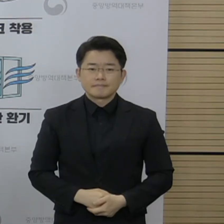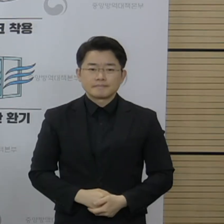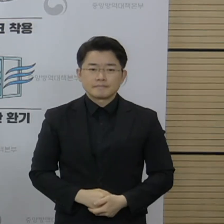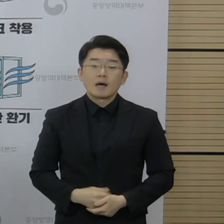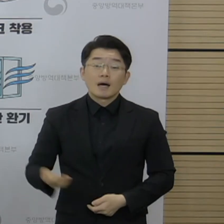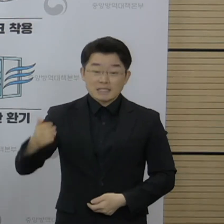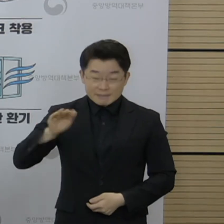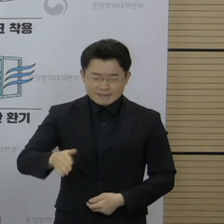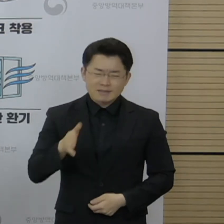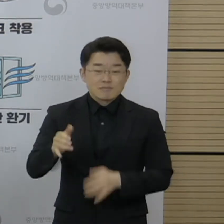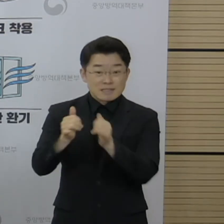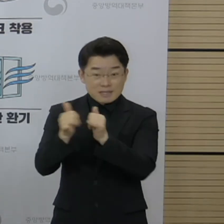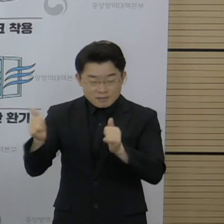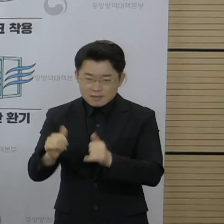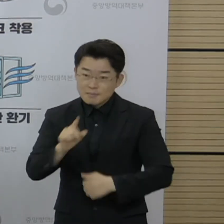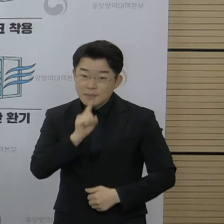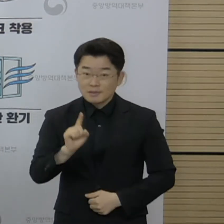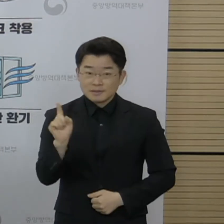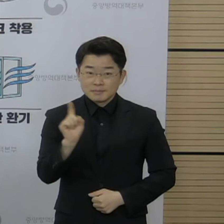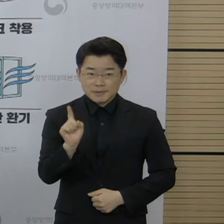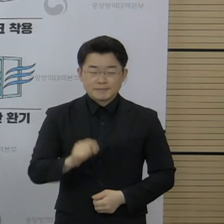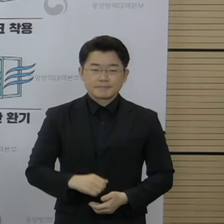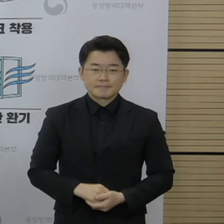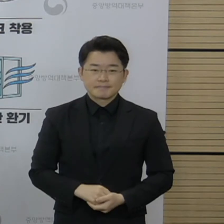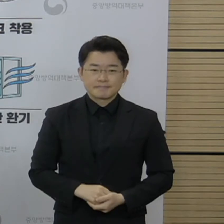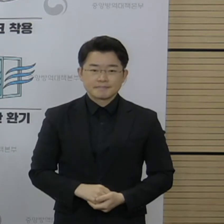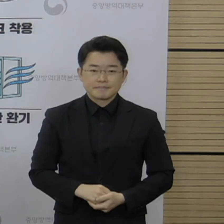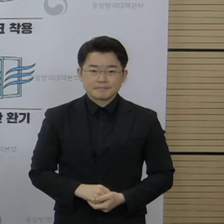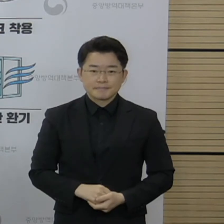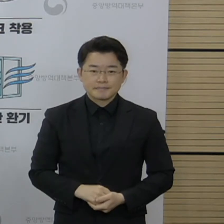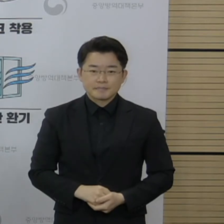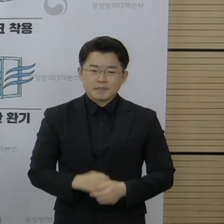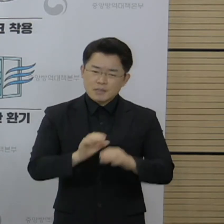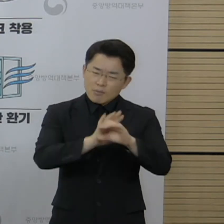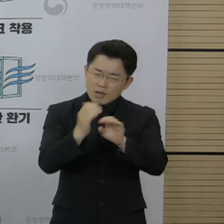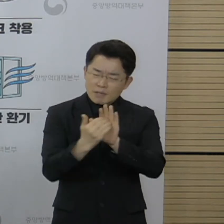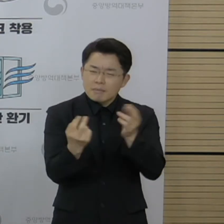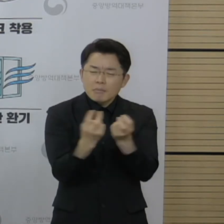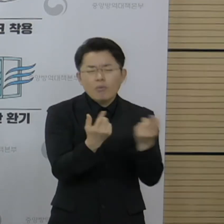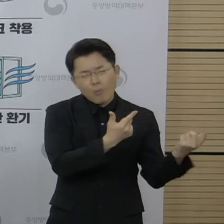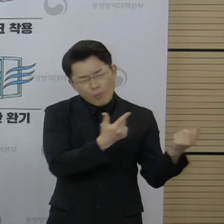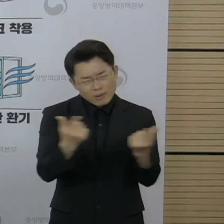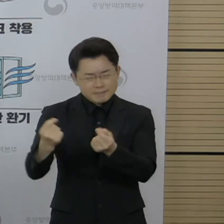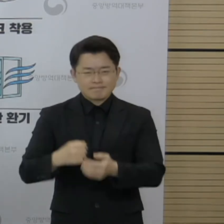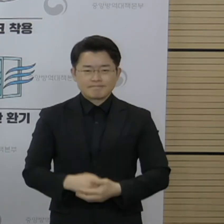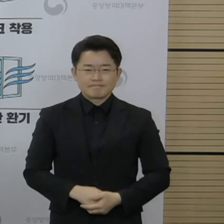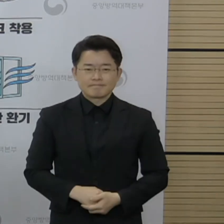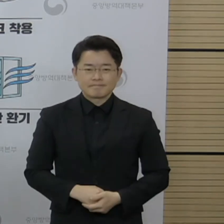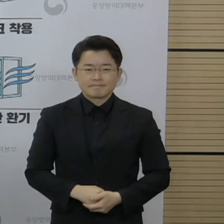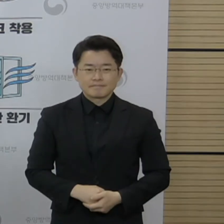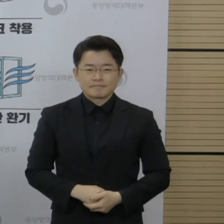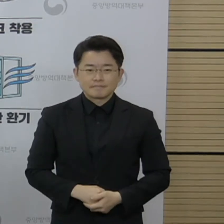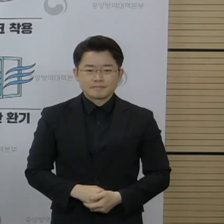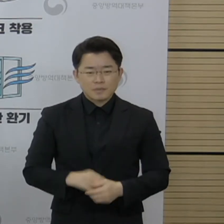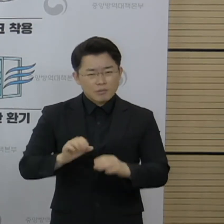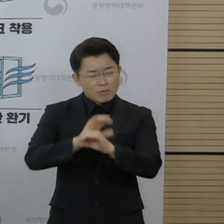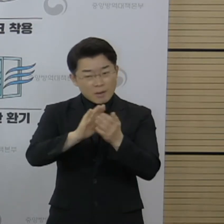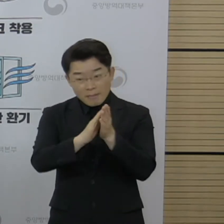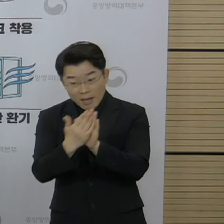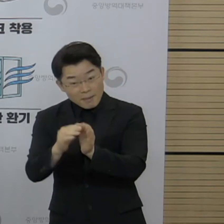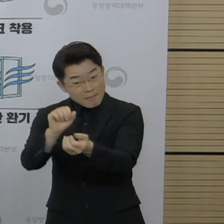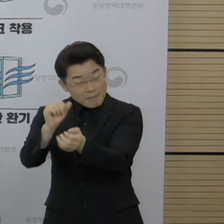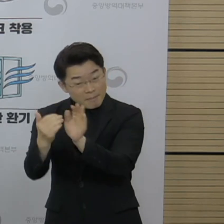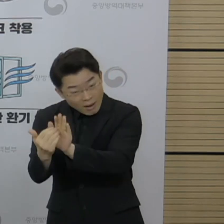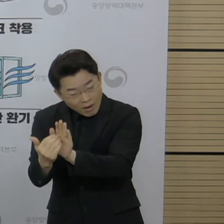모든 전문가들이 제시하는 방법은 모두 한결 같습니다. 변이 바이러스 대응에서도 특별히 다르지 않고